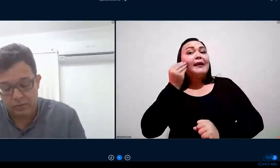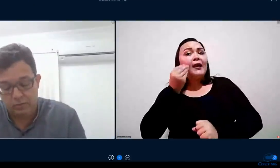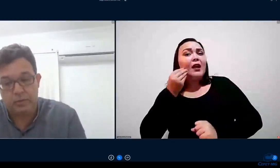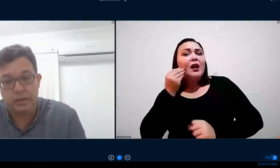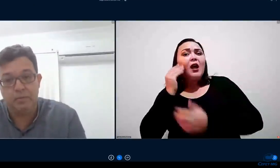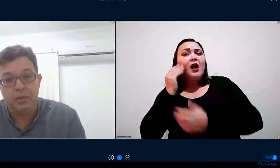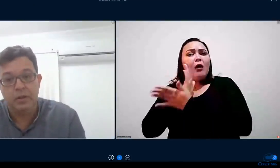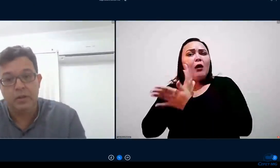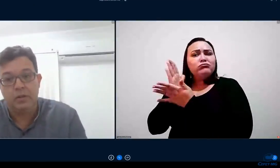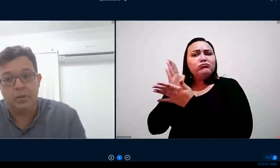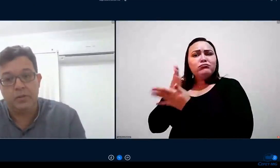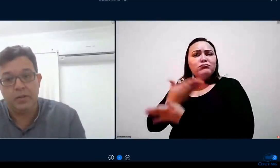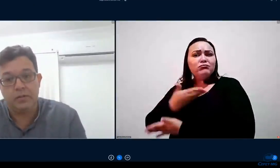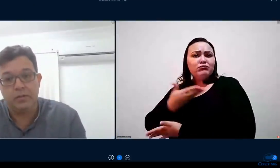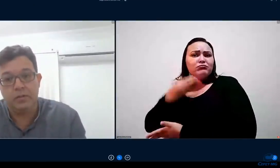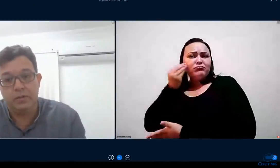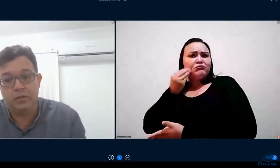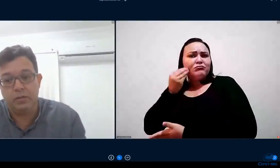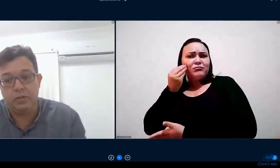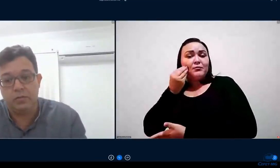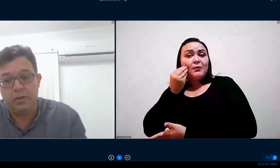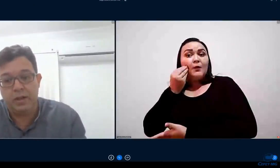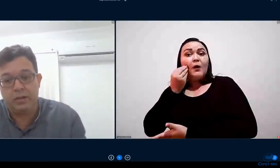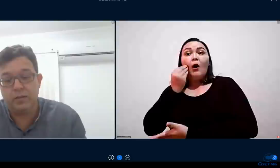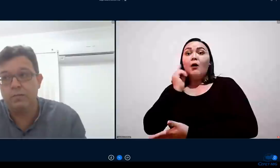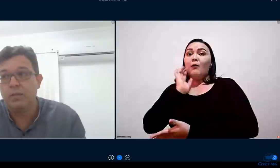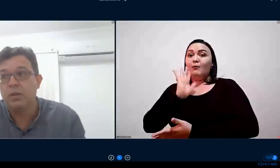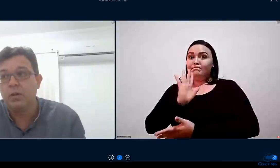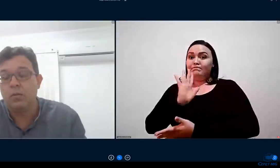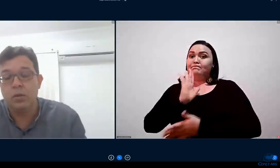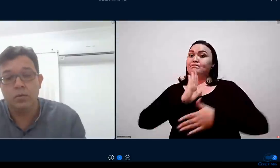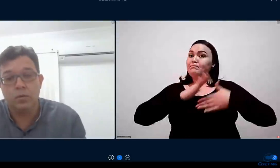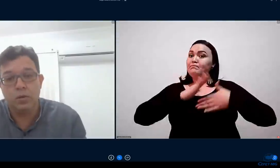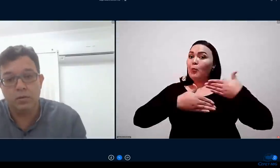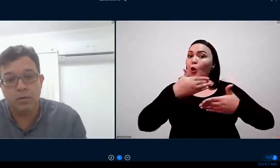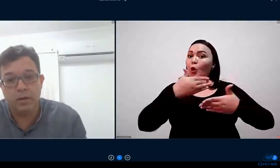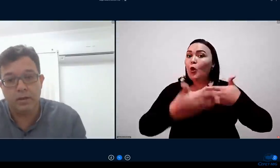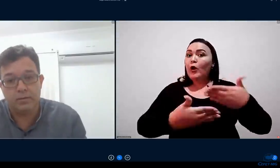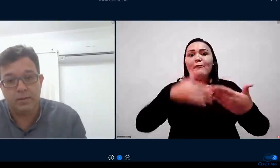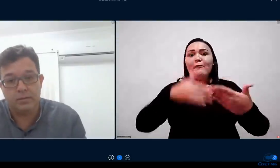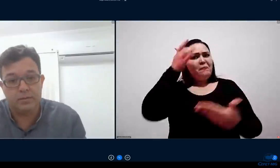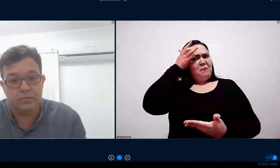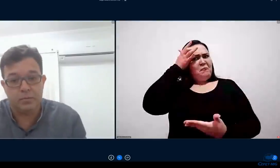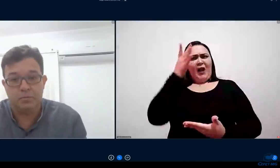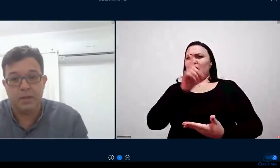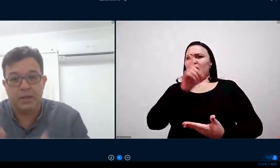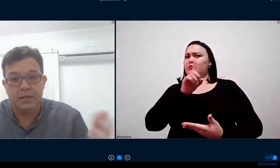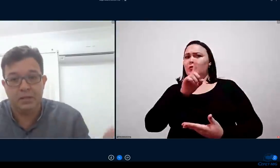fácil é um processo que exige conversa olho no olho embora